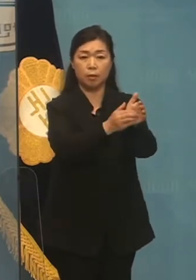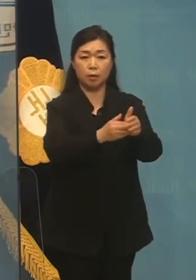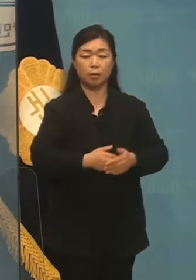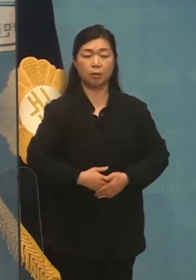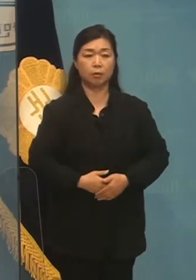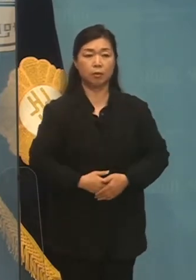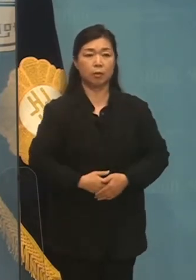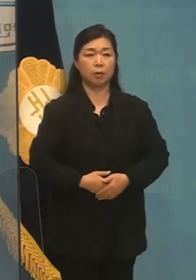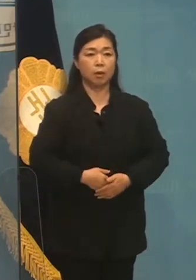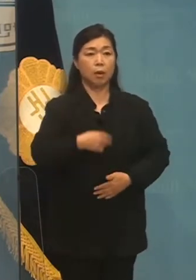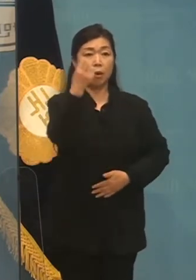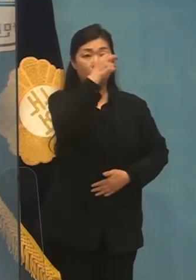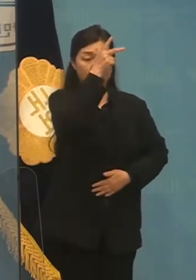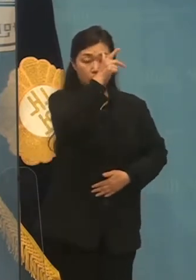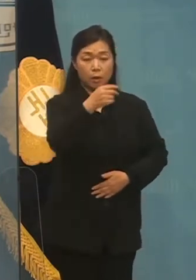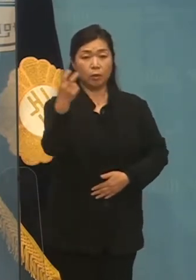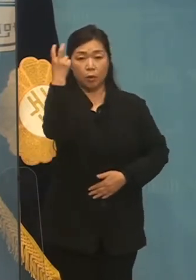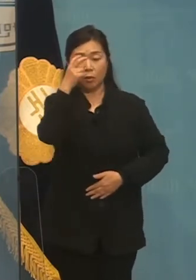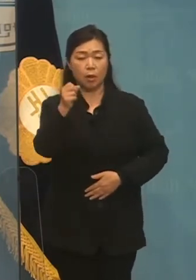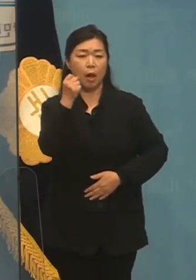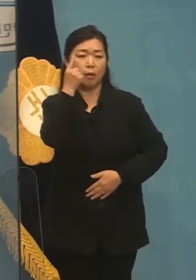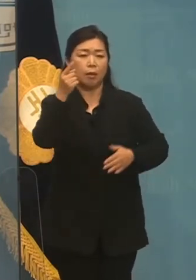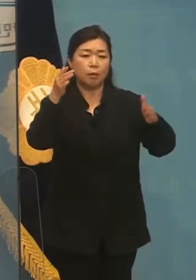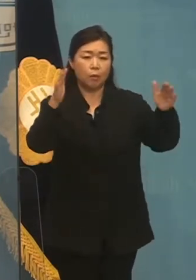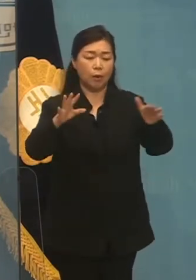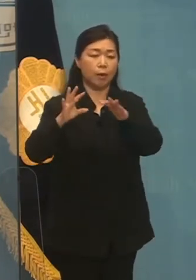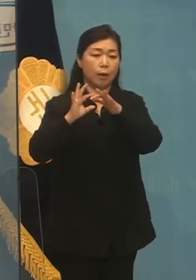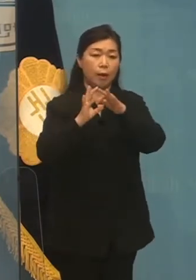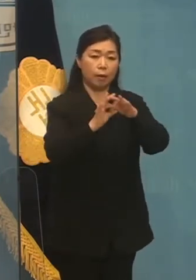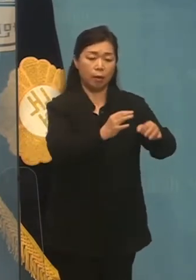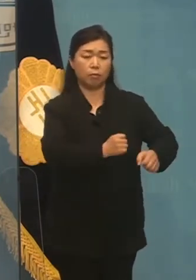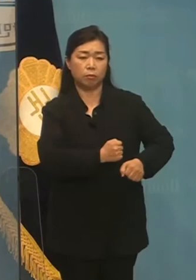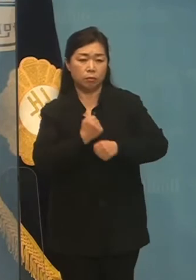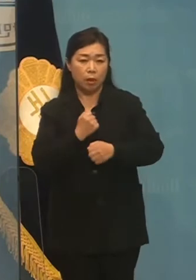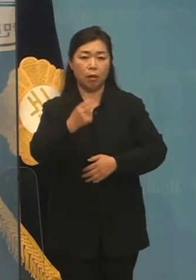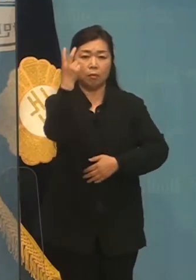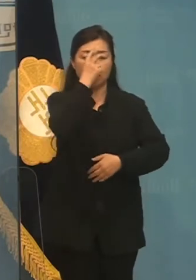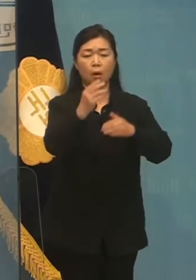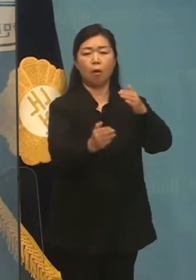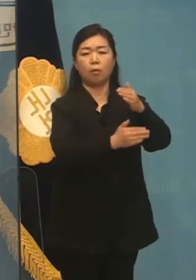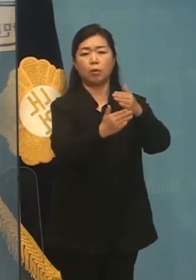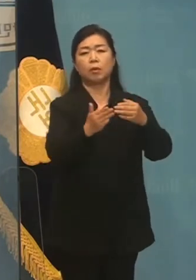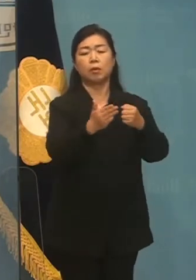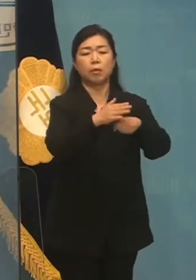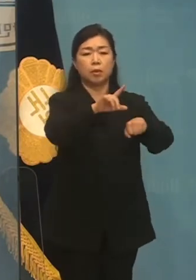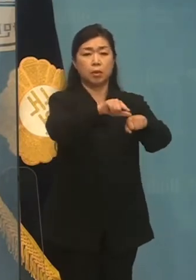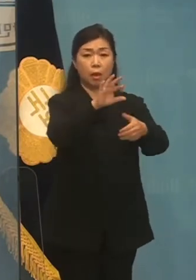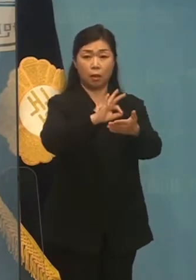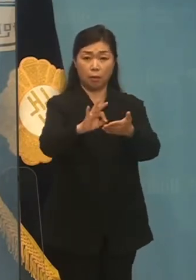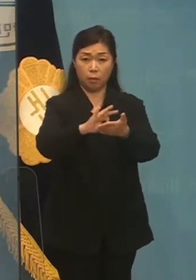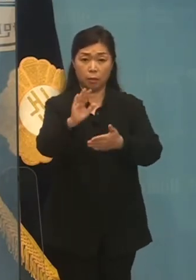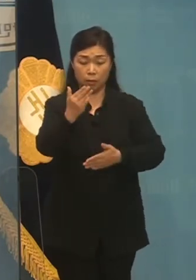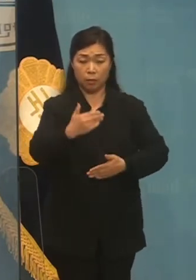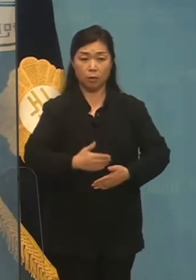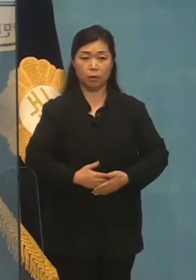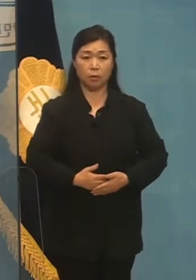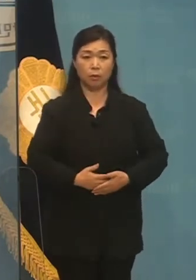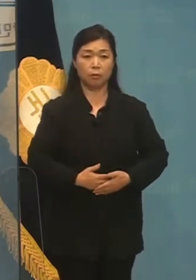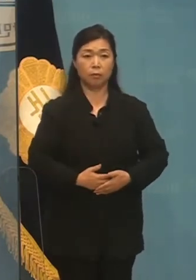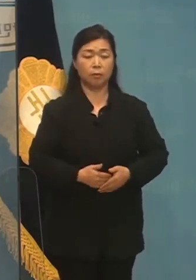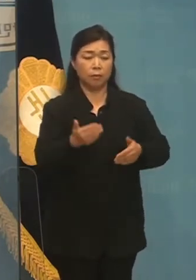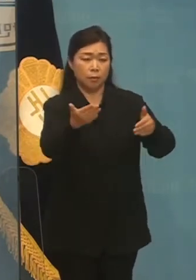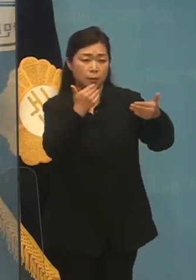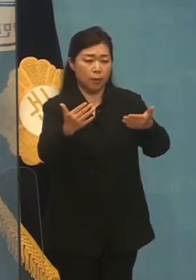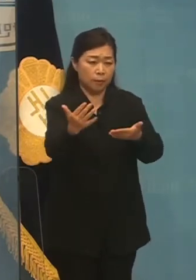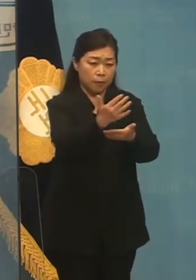검찰과 경찰은 이미 한 달 가까운 시간을 늑장 부실 수사로 남기겠습니다. 압수수색 과정에서